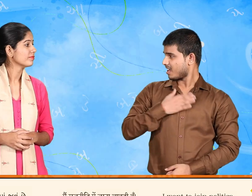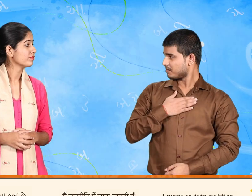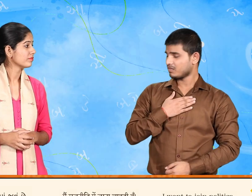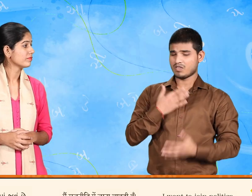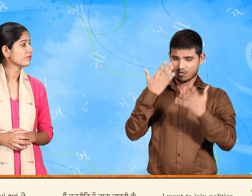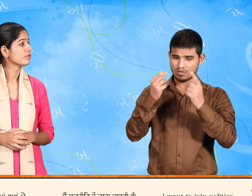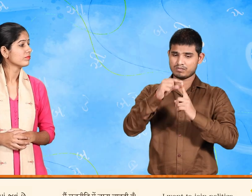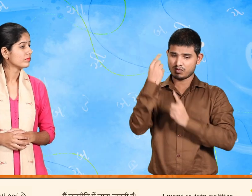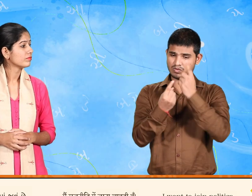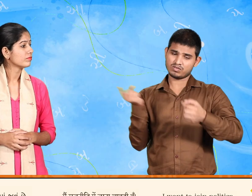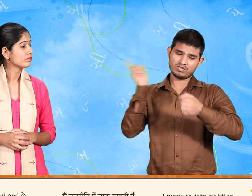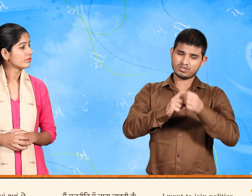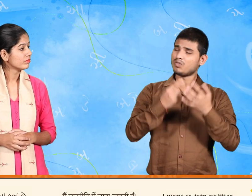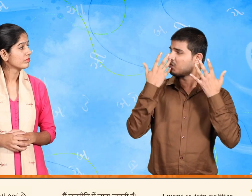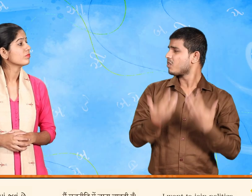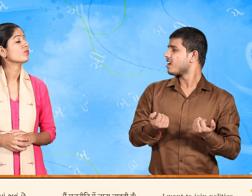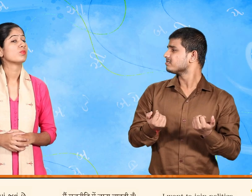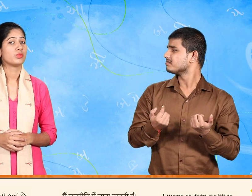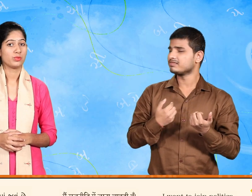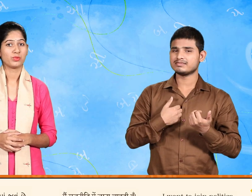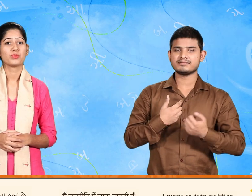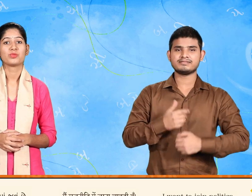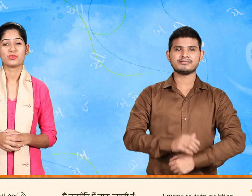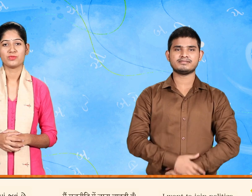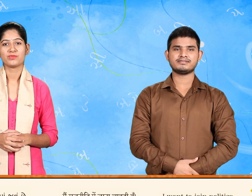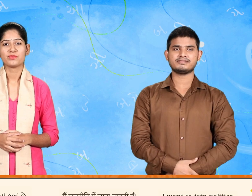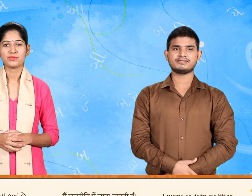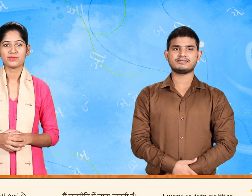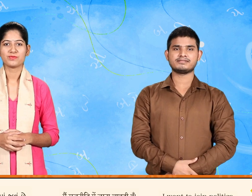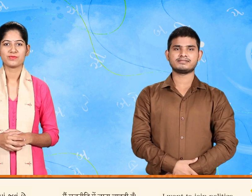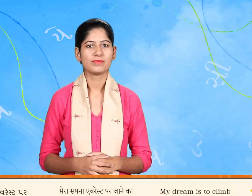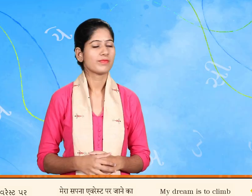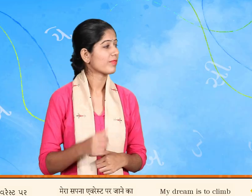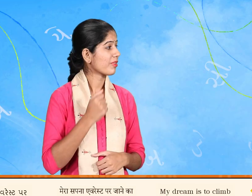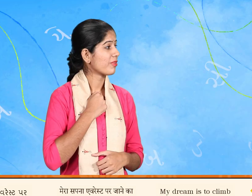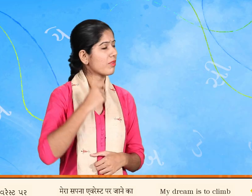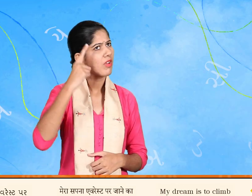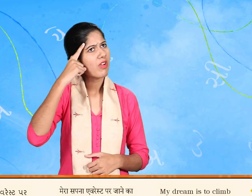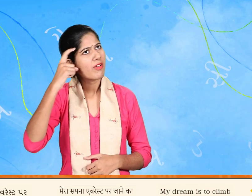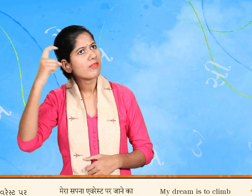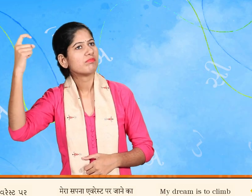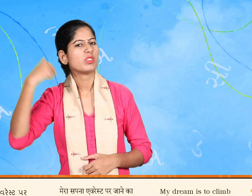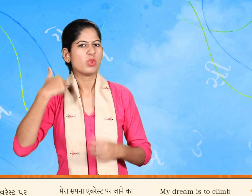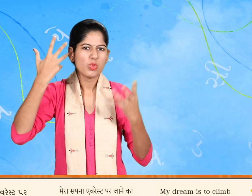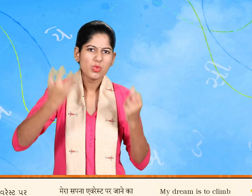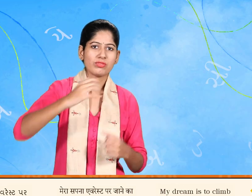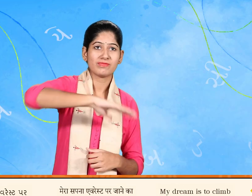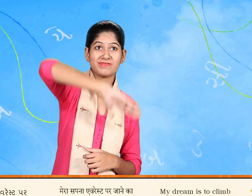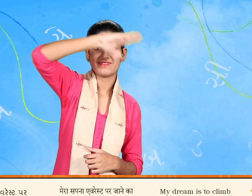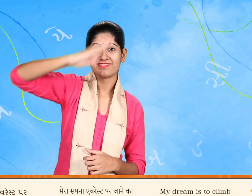રાજકારણ માં પણ જમું છે મારુસપનુ એવરેસ્ટ પર જવાનુ છે